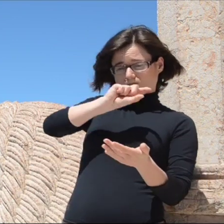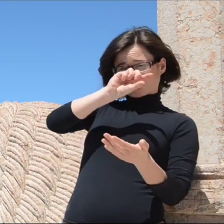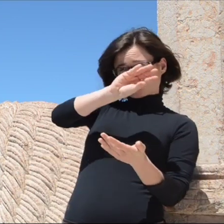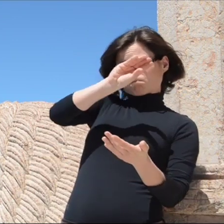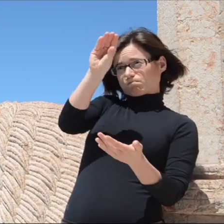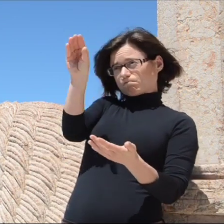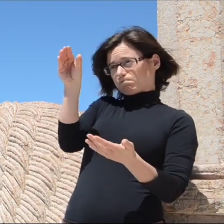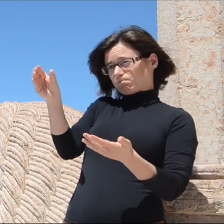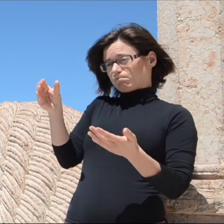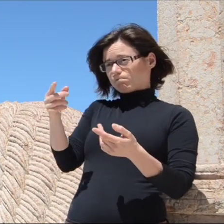di santi e animali.